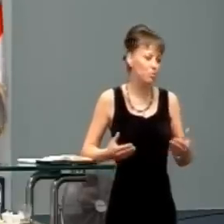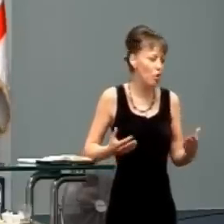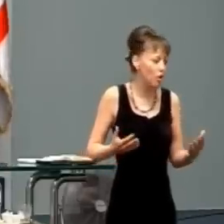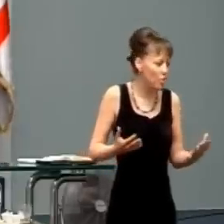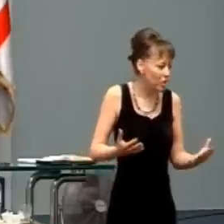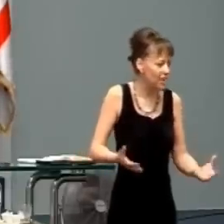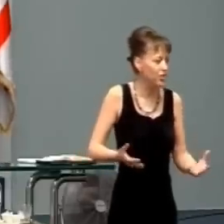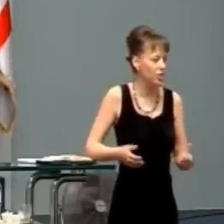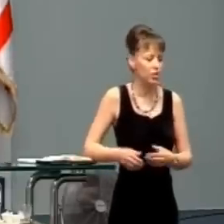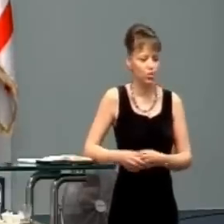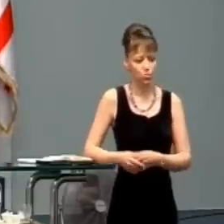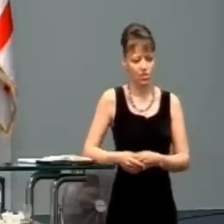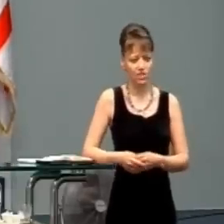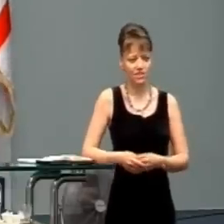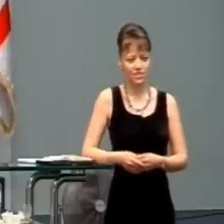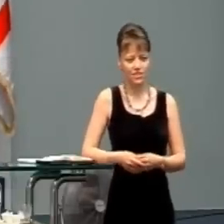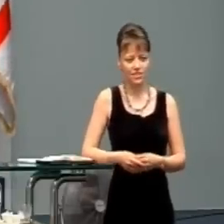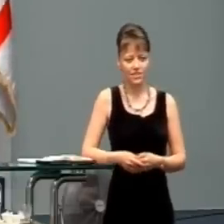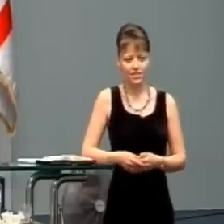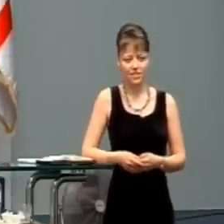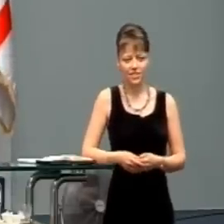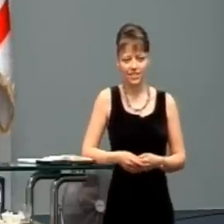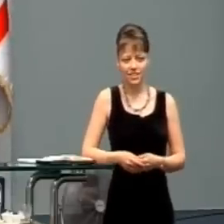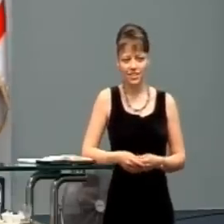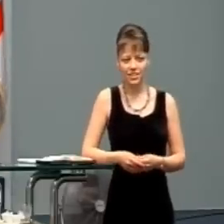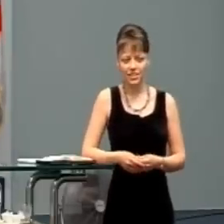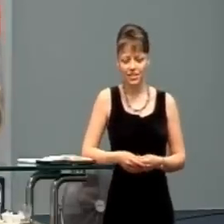A ak nám Boh dal Ježiša,